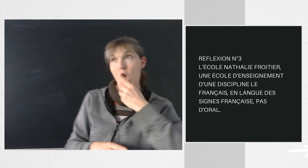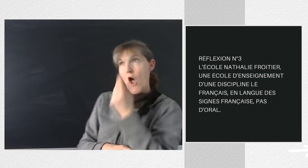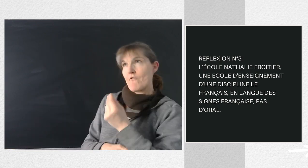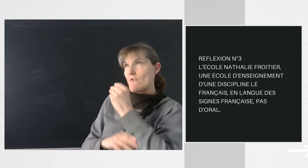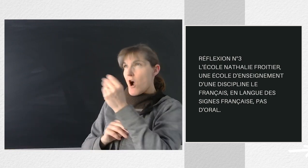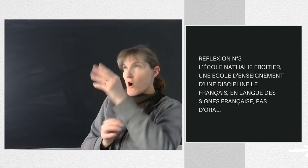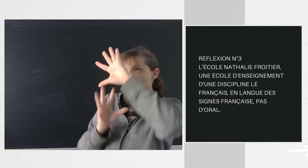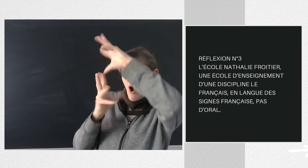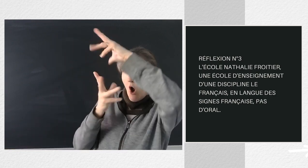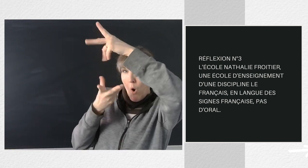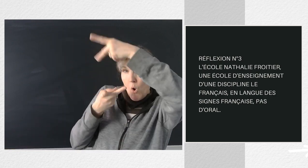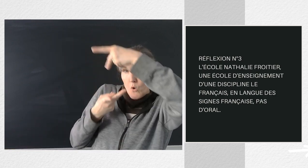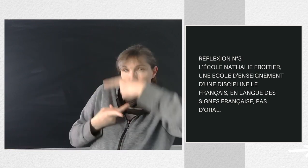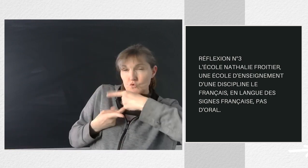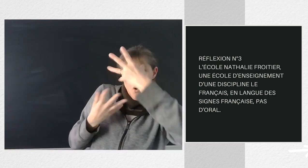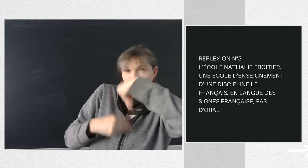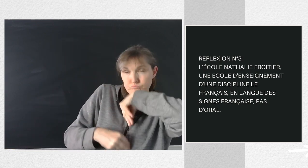récipiendaire d'un savoir.